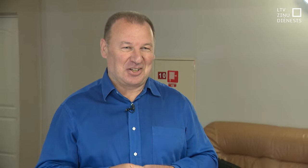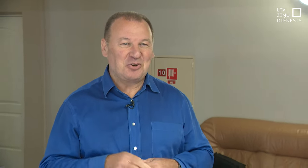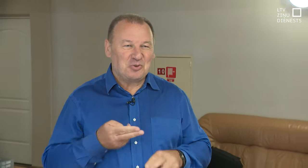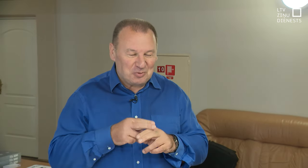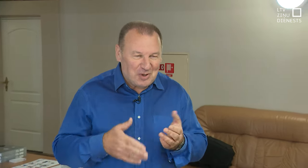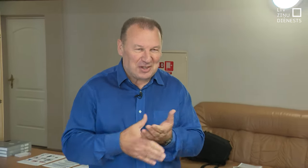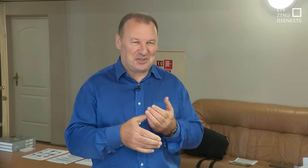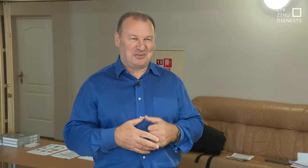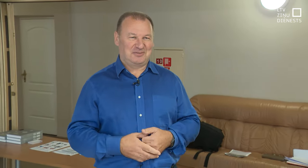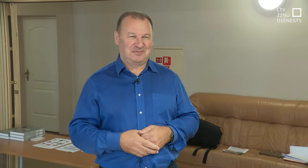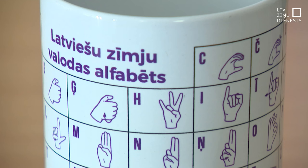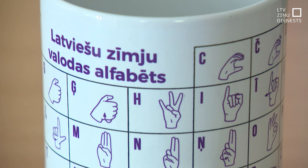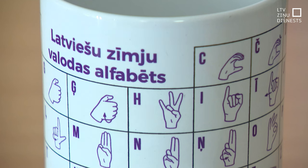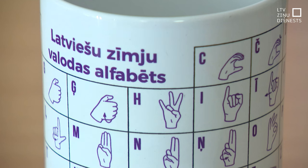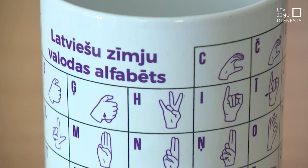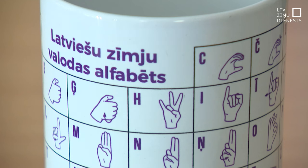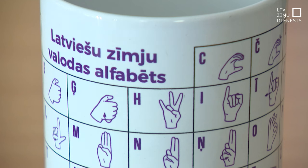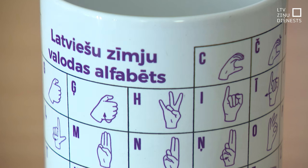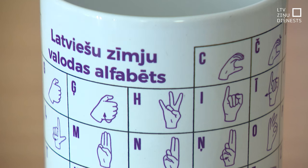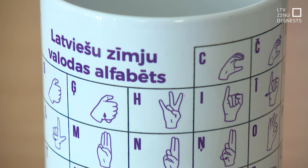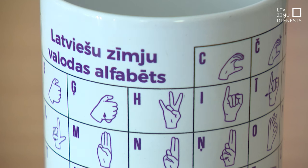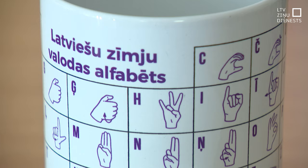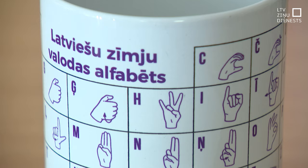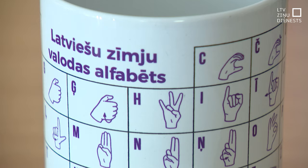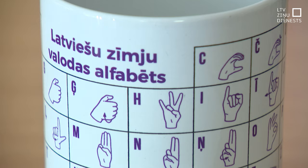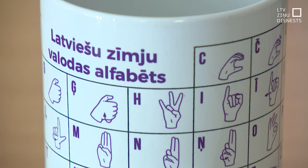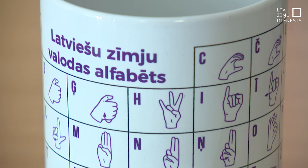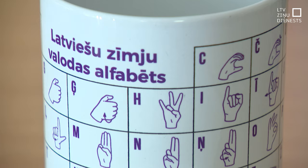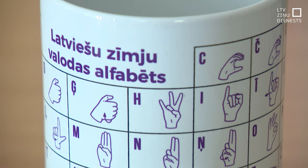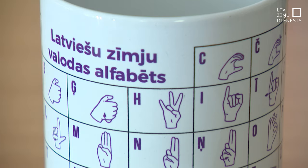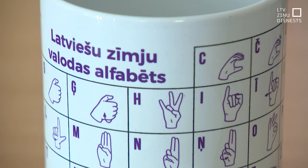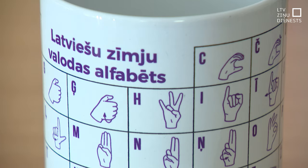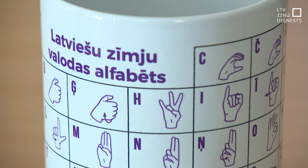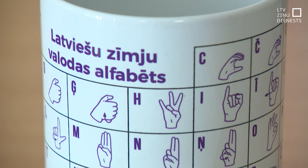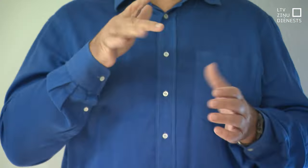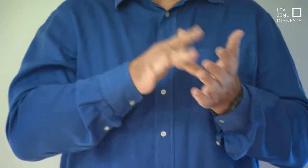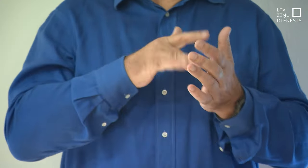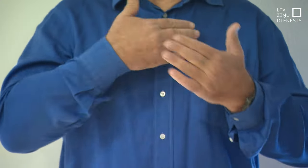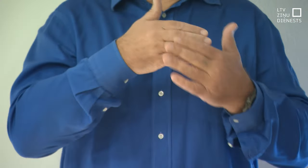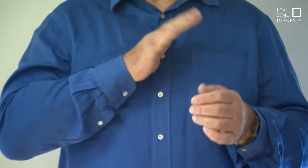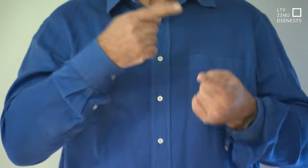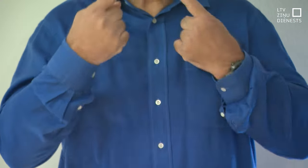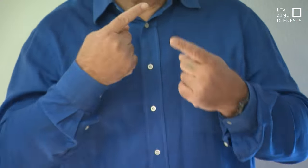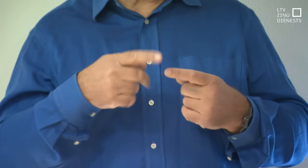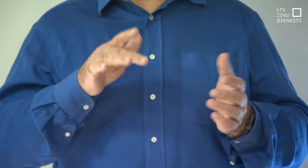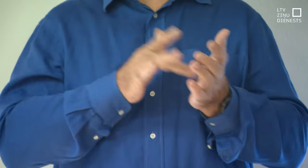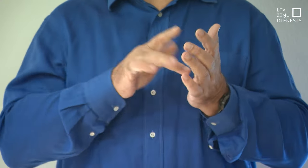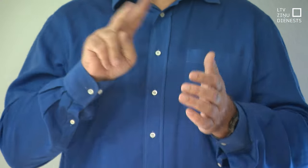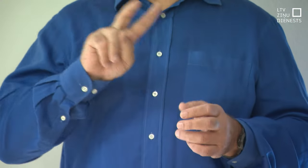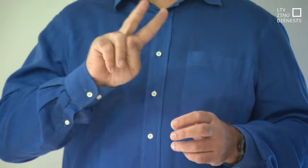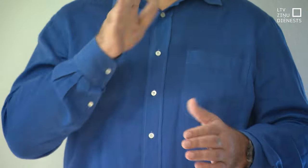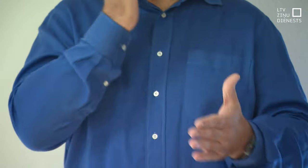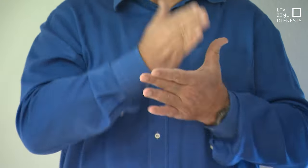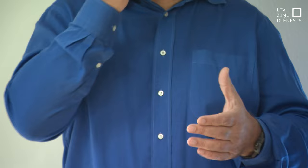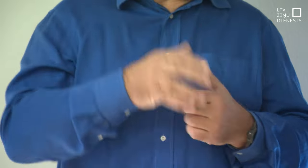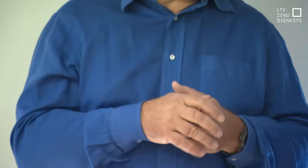strādāju un palīdzu. Nereti arī sarežģīti titri nedzirdīgajiem ir grūti uztvarami, tāpēc universālais kareivis